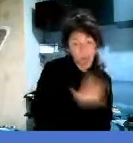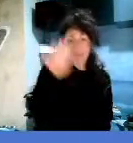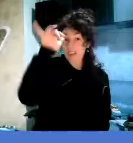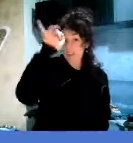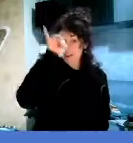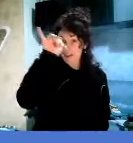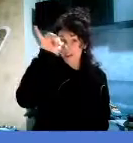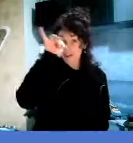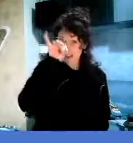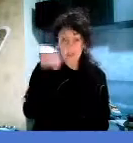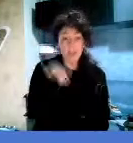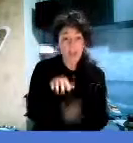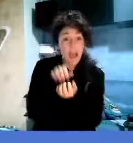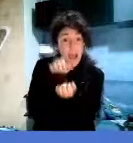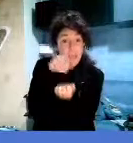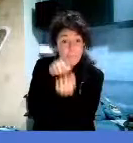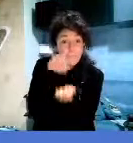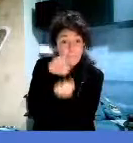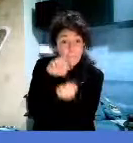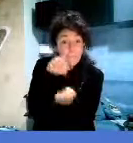divertenti come alcuni baci.